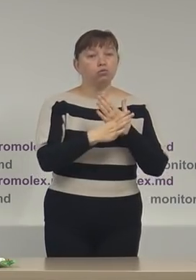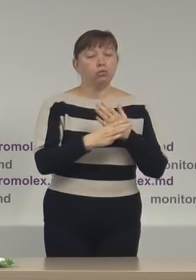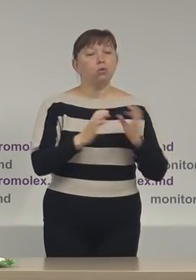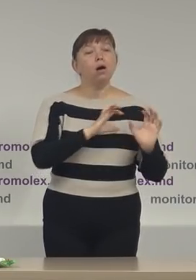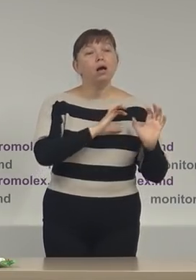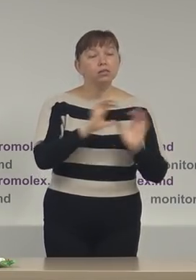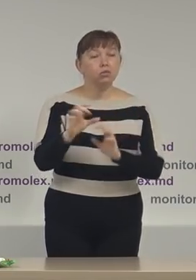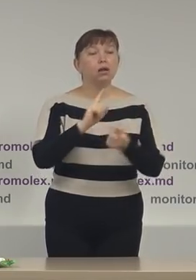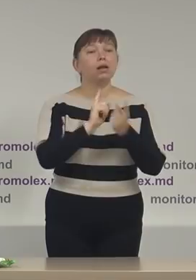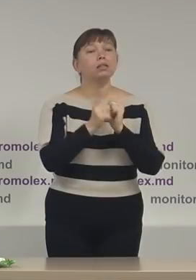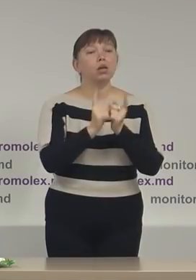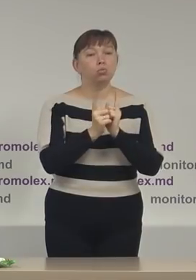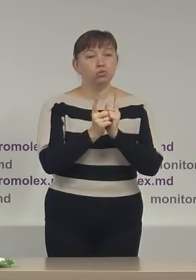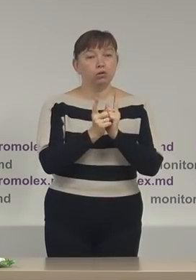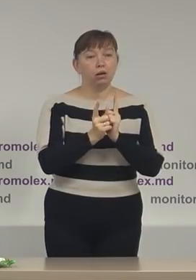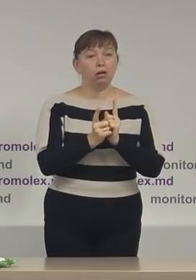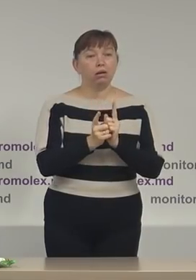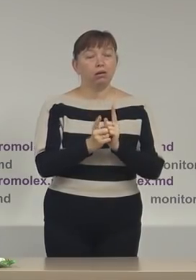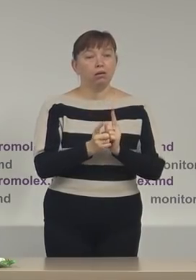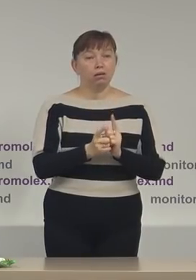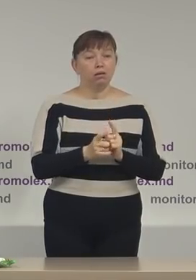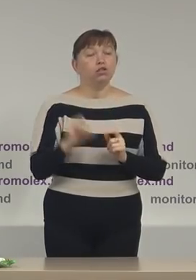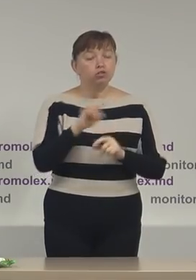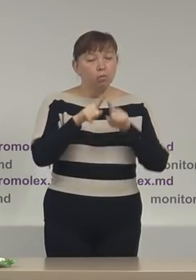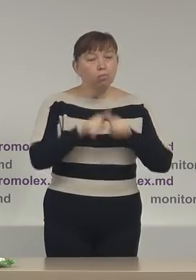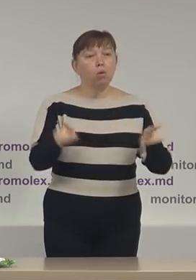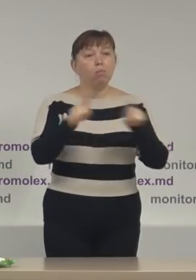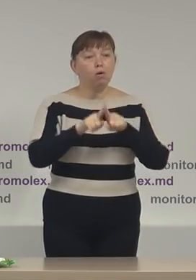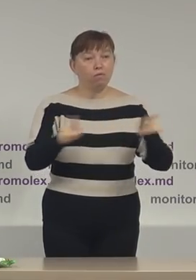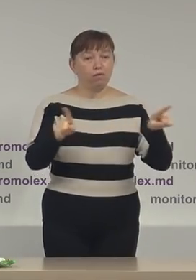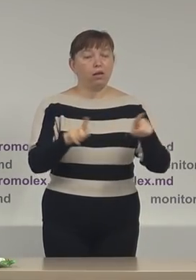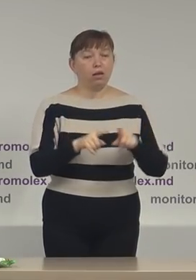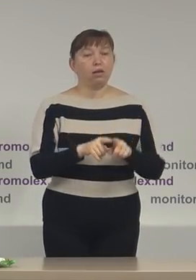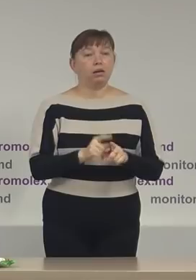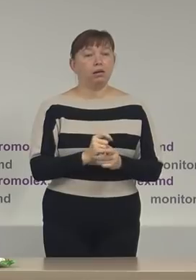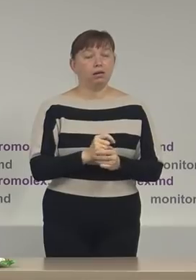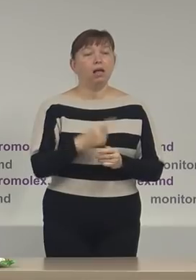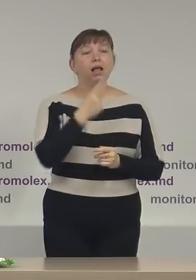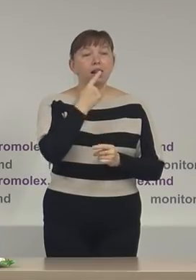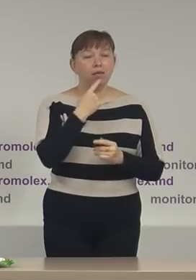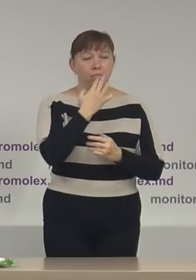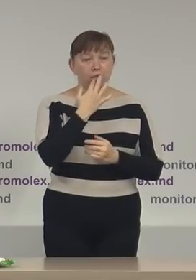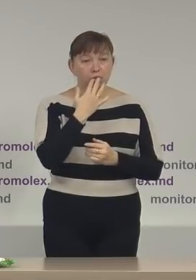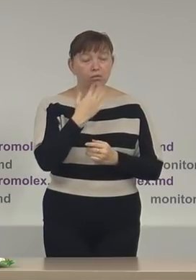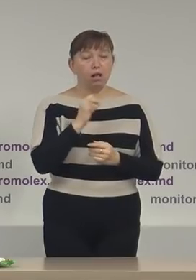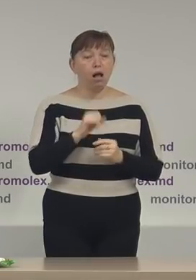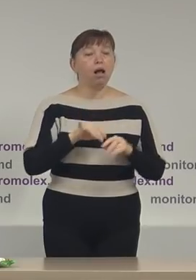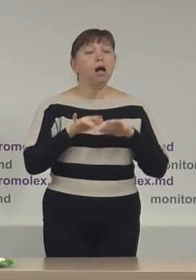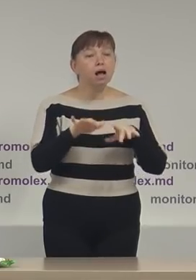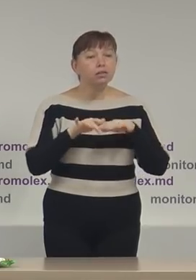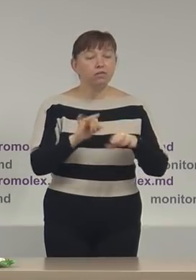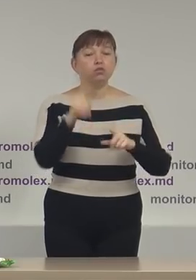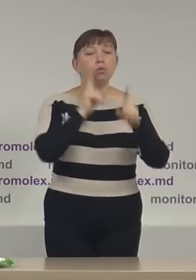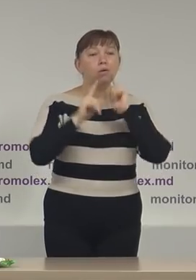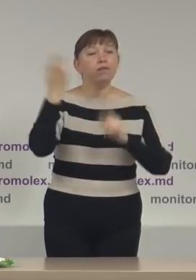asigurarea traducirii și promovării în plan internațional a activităților și